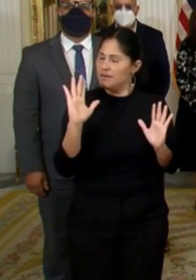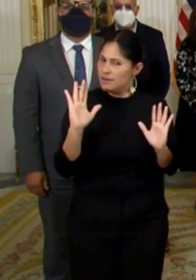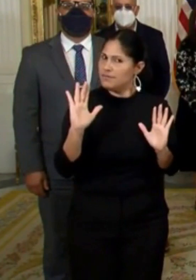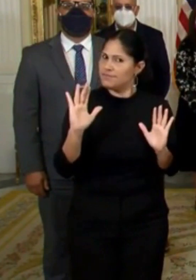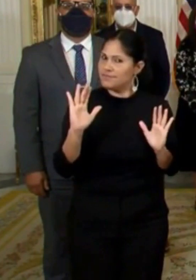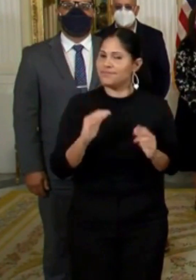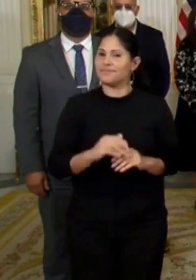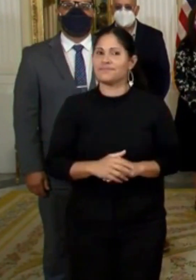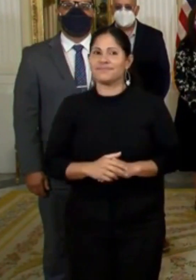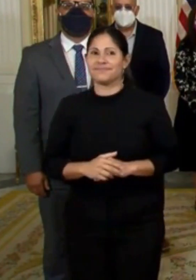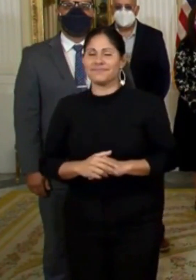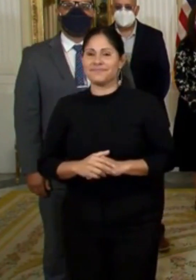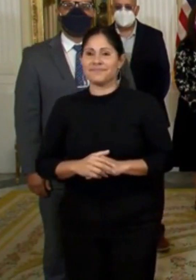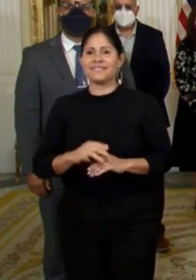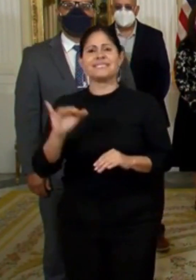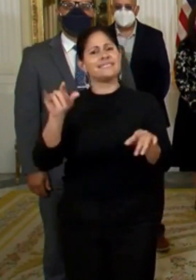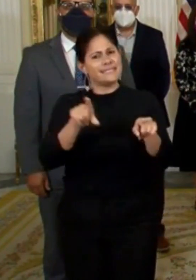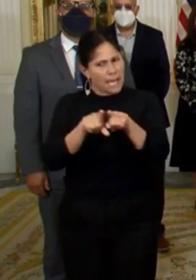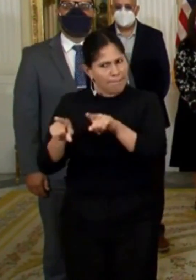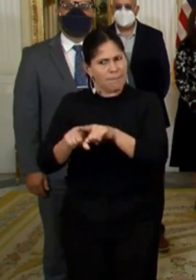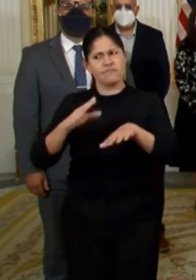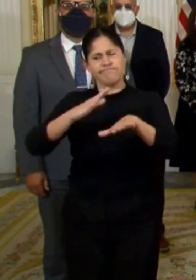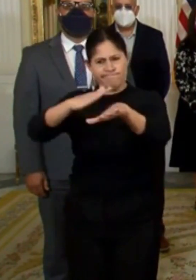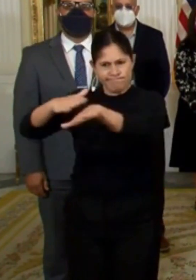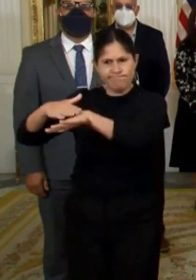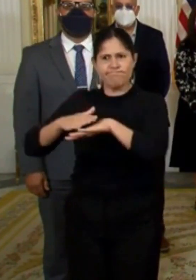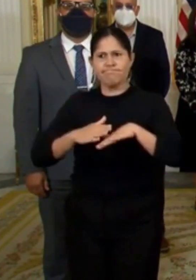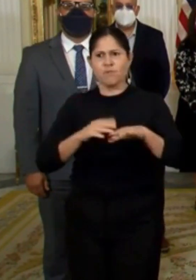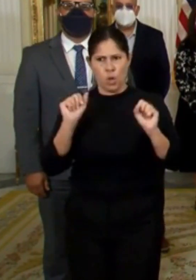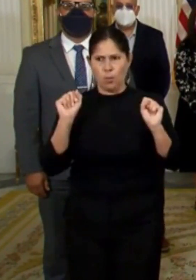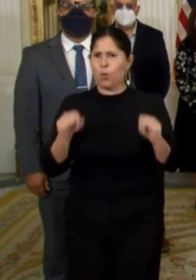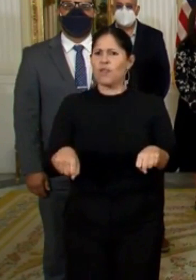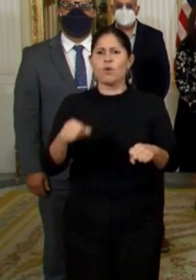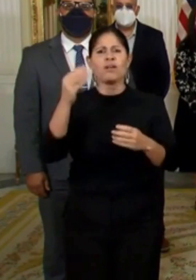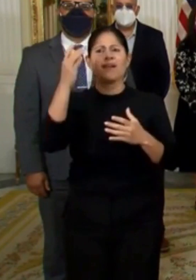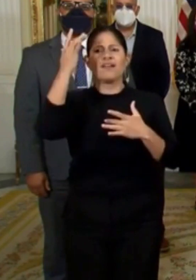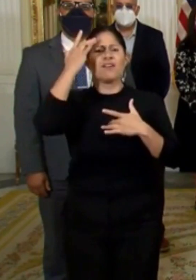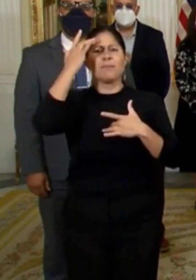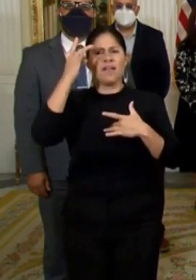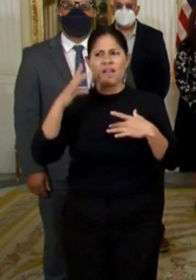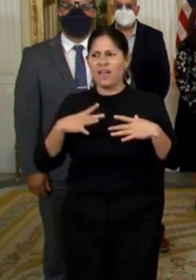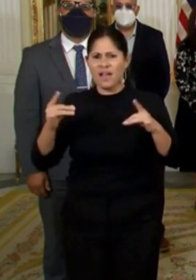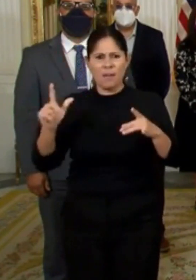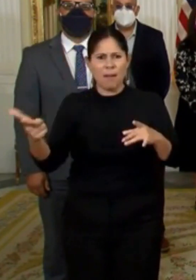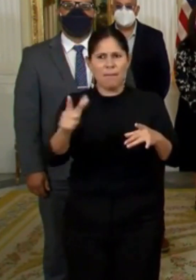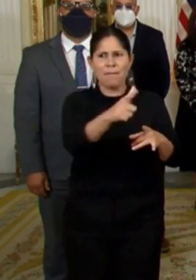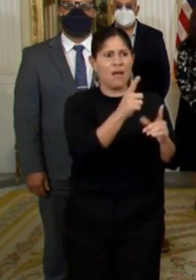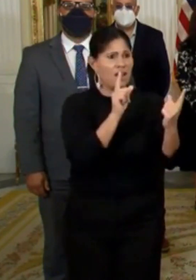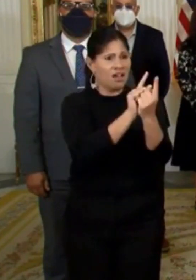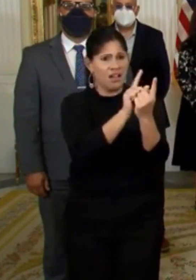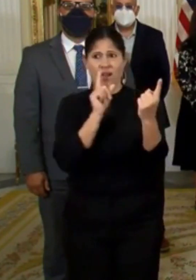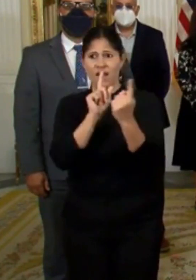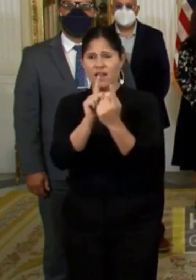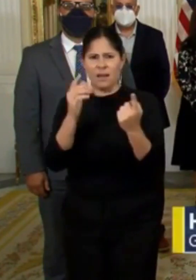nuestra población. También nos hablan de afinar nuestro sistema de rastreo, lograr una estabilización del sistema médico